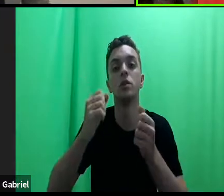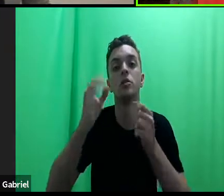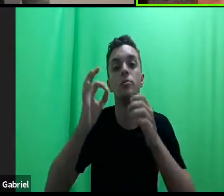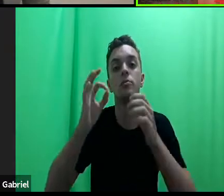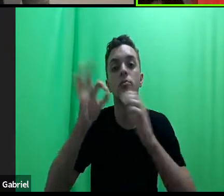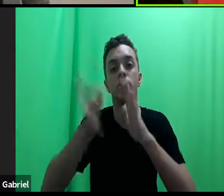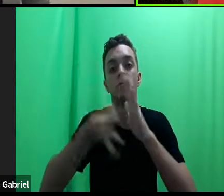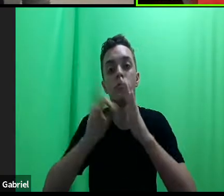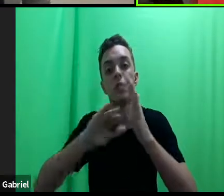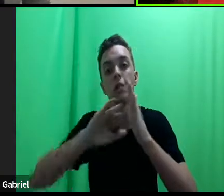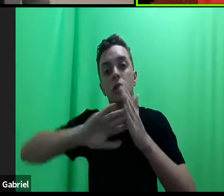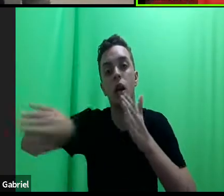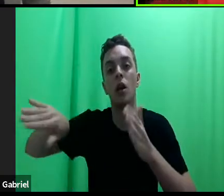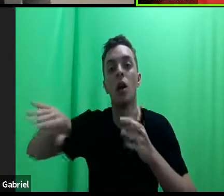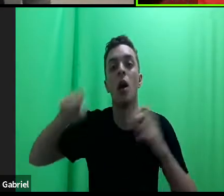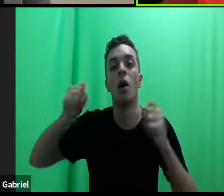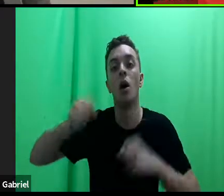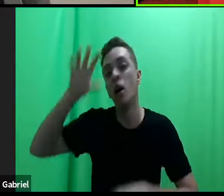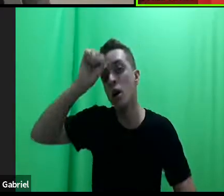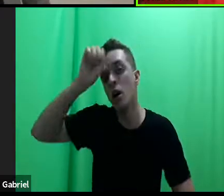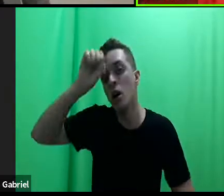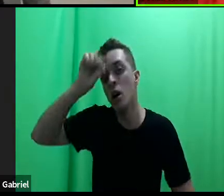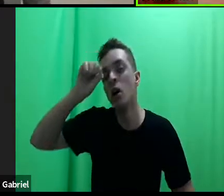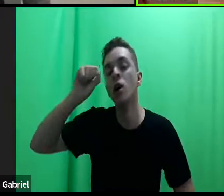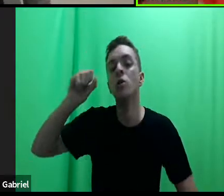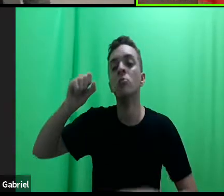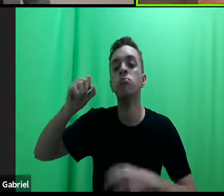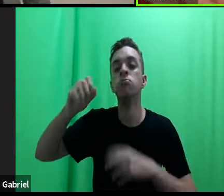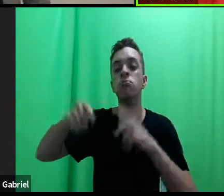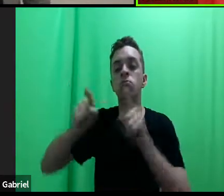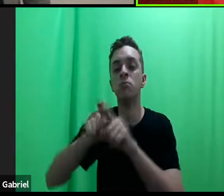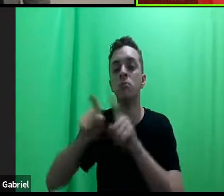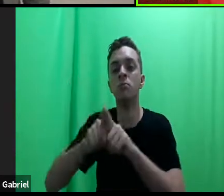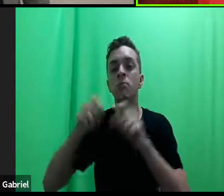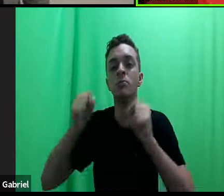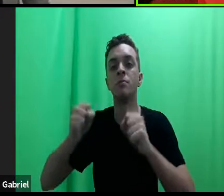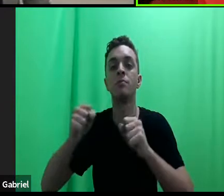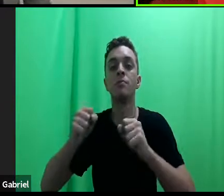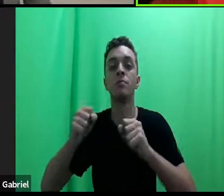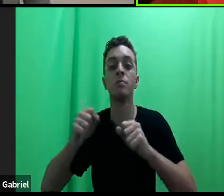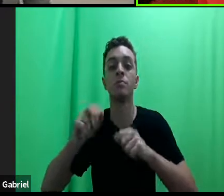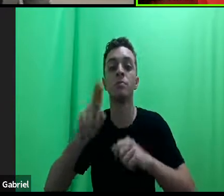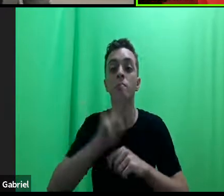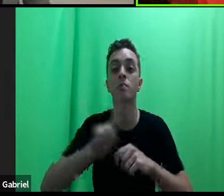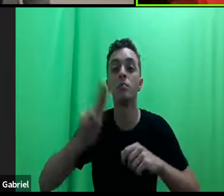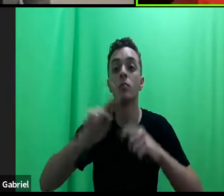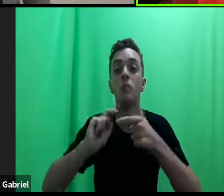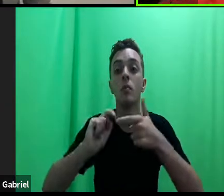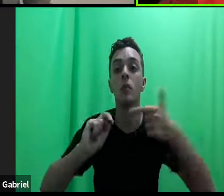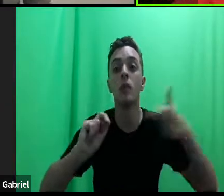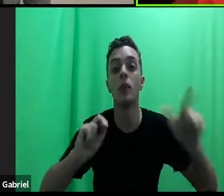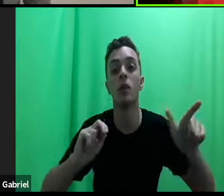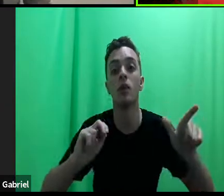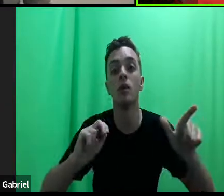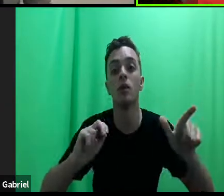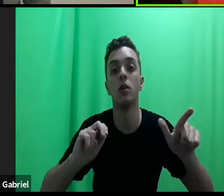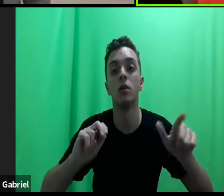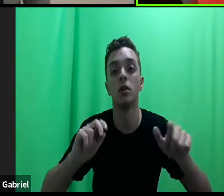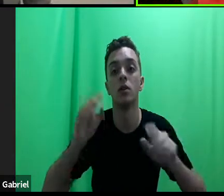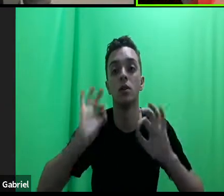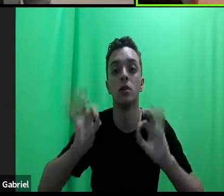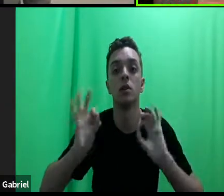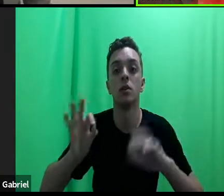aprender com a advocacia popular e também muitos da advocacia popular, no momento, essa